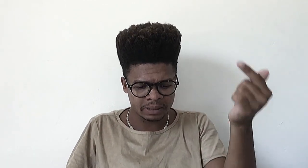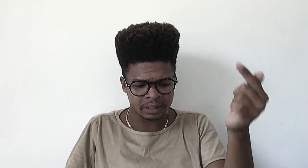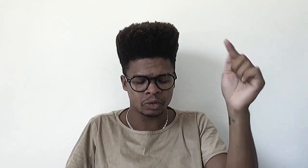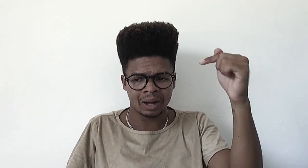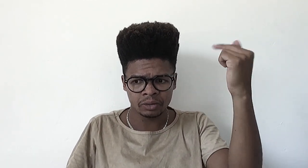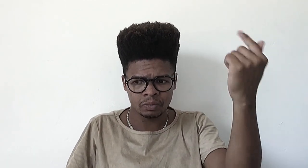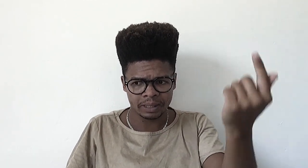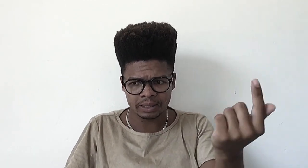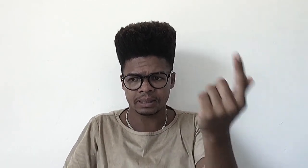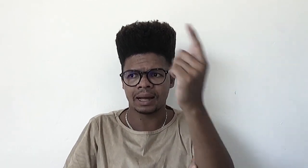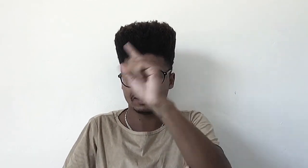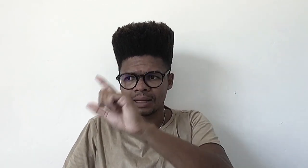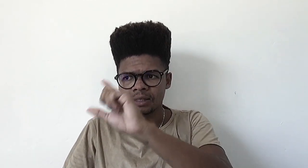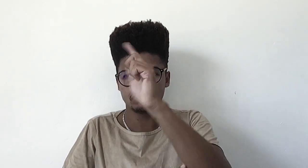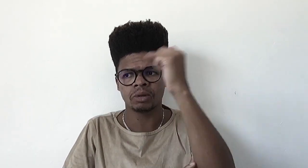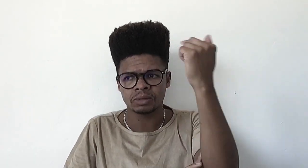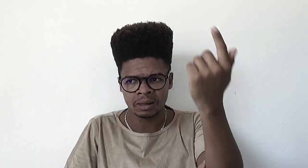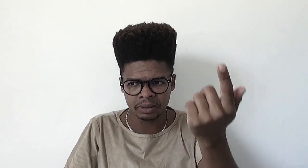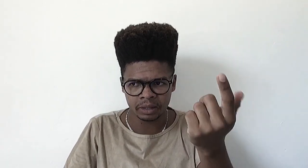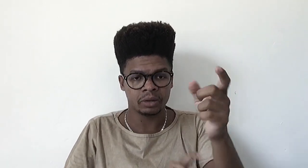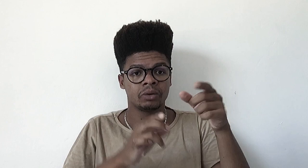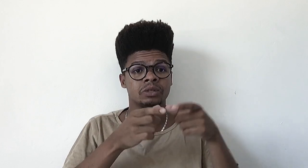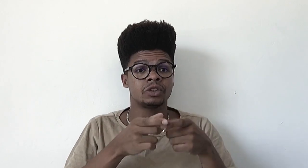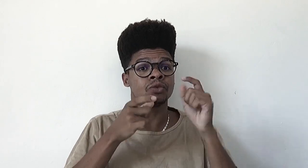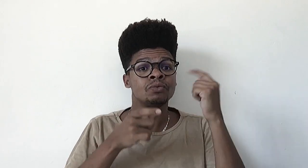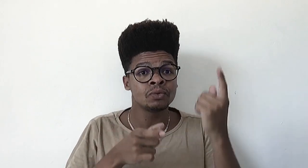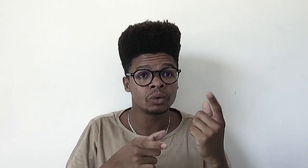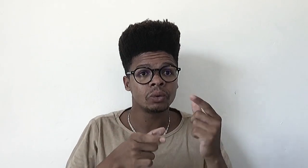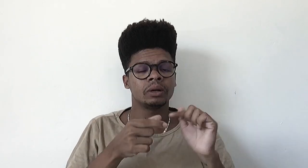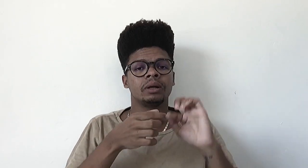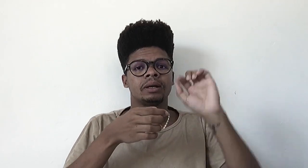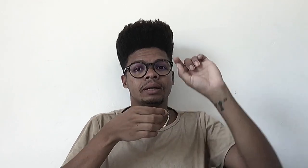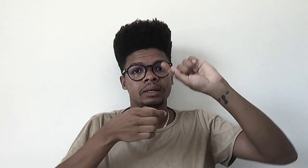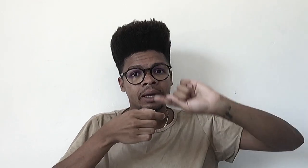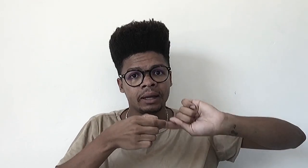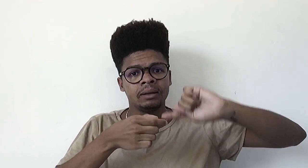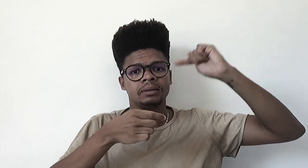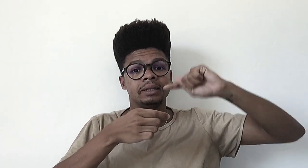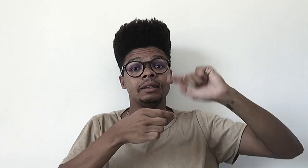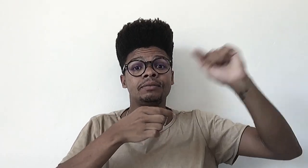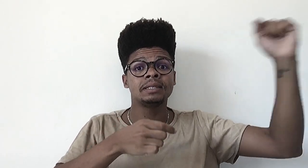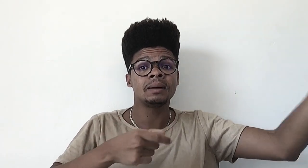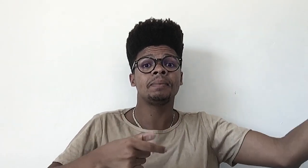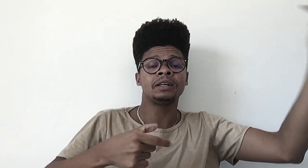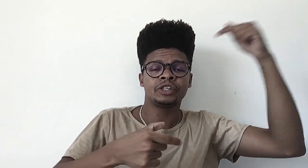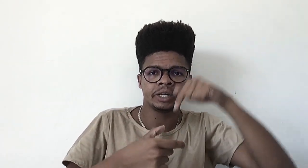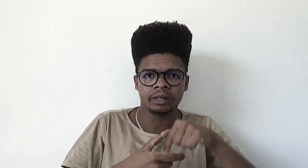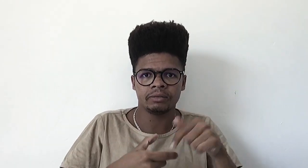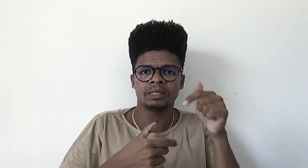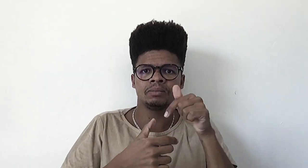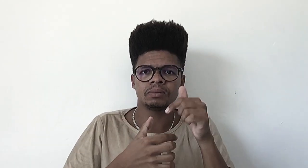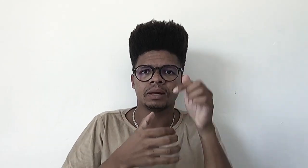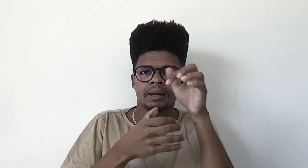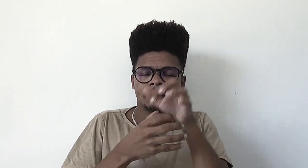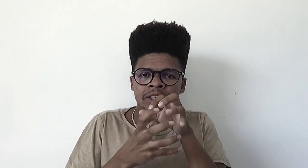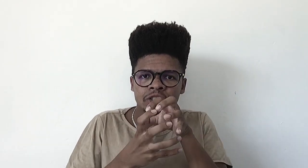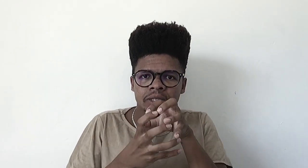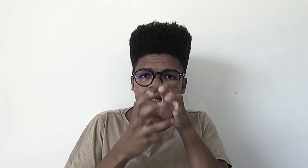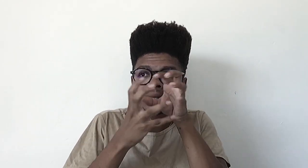pesquisa, o ato de pesquisar nasce de um não saber, ou seja, de um furo. E visa preencher, visa preencher, tentar